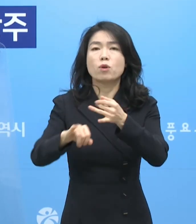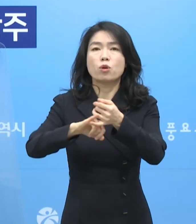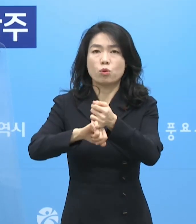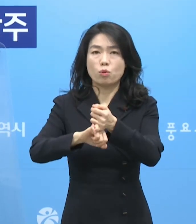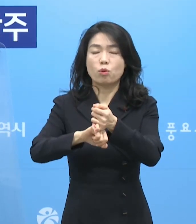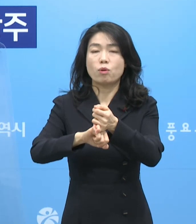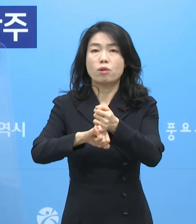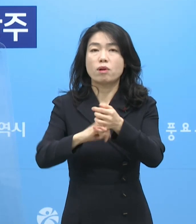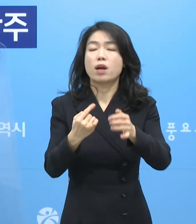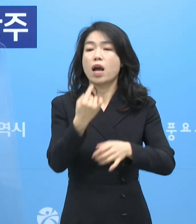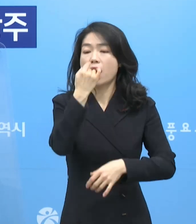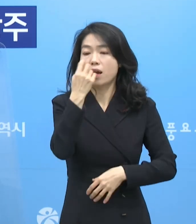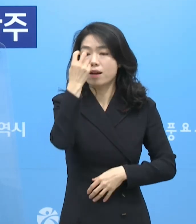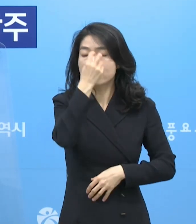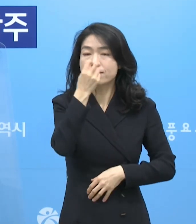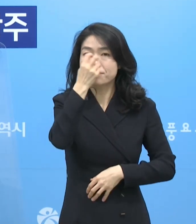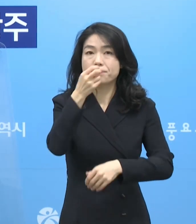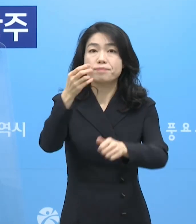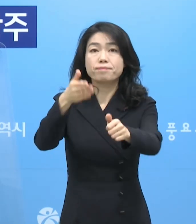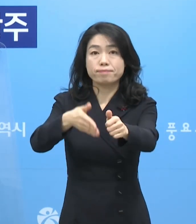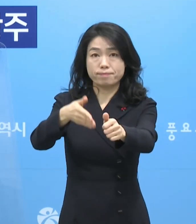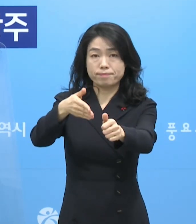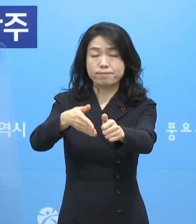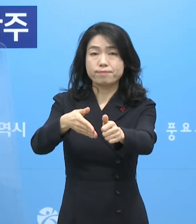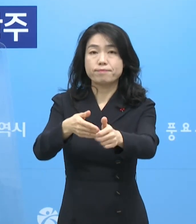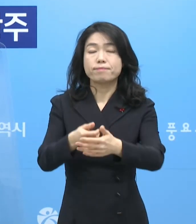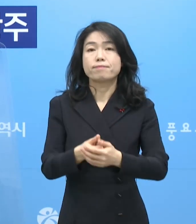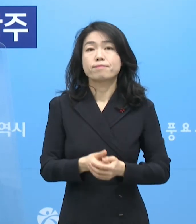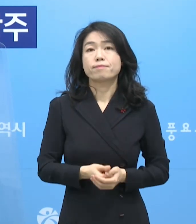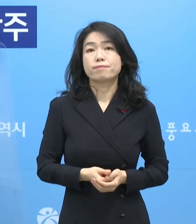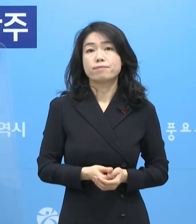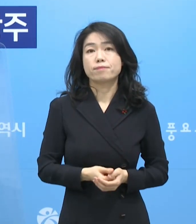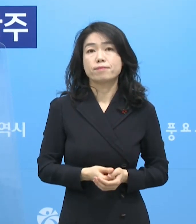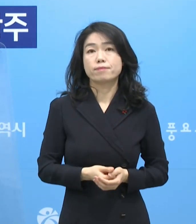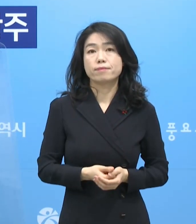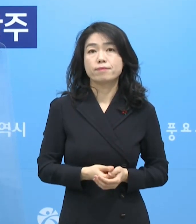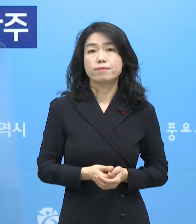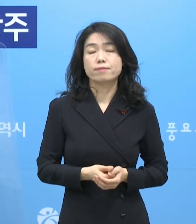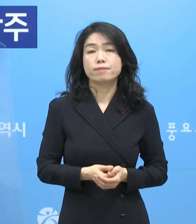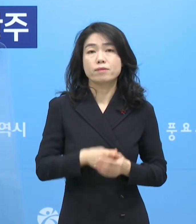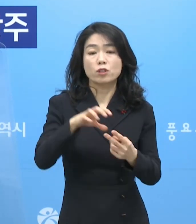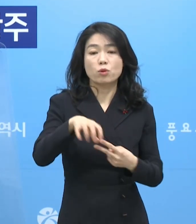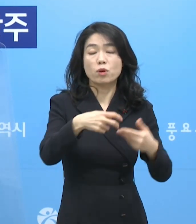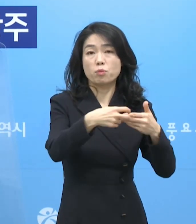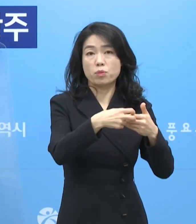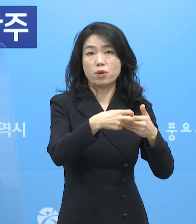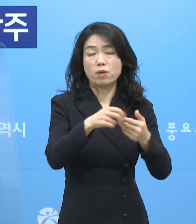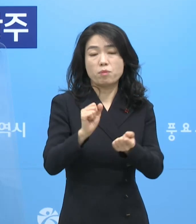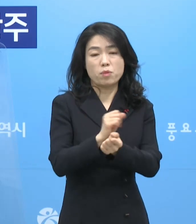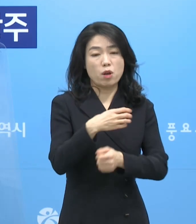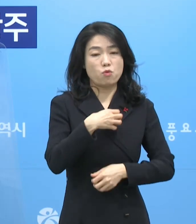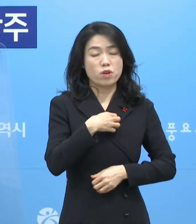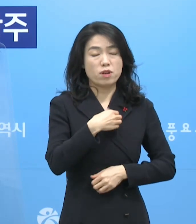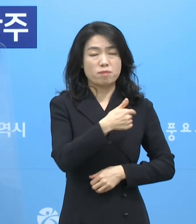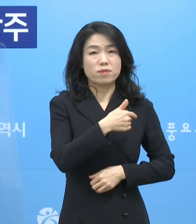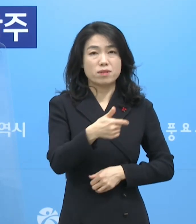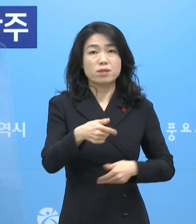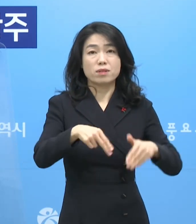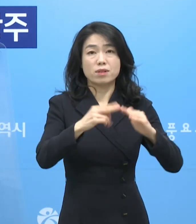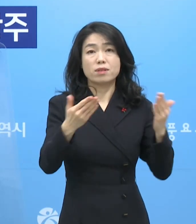방문하셔서 PCR 검사를 받아주시기 바랍니다. 요양병원 등 감염 취약시설